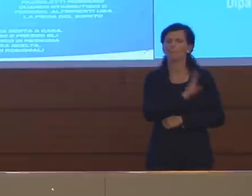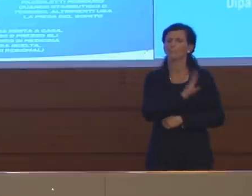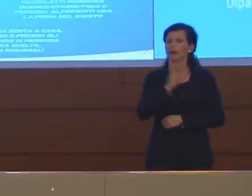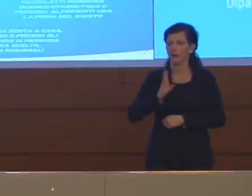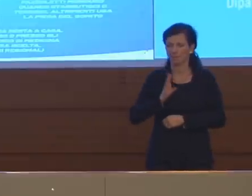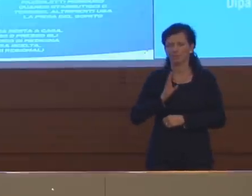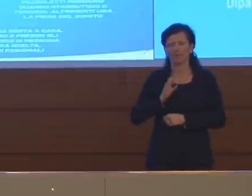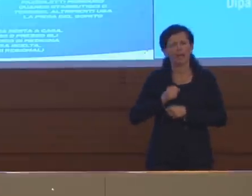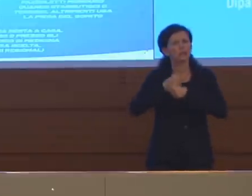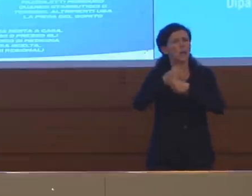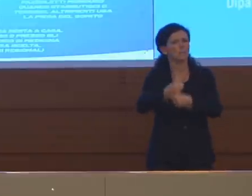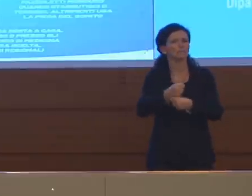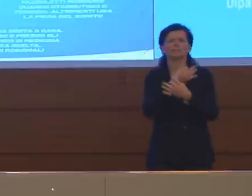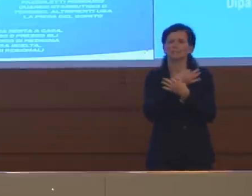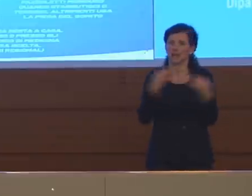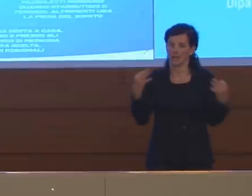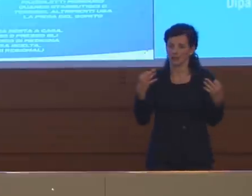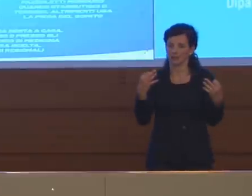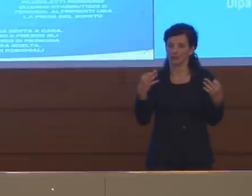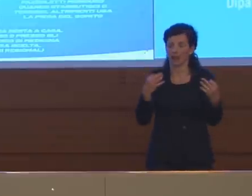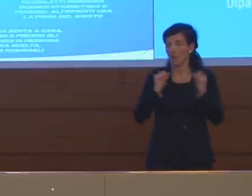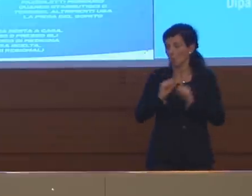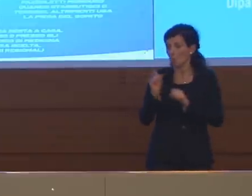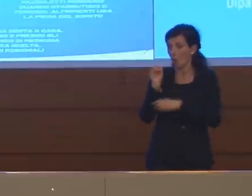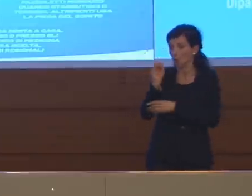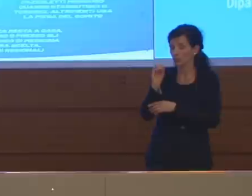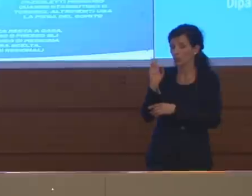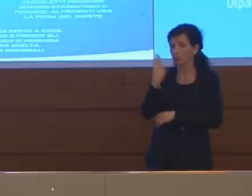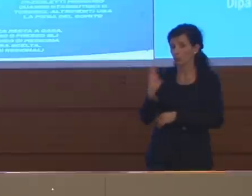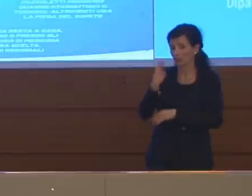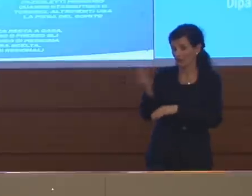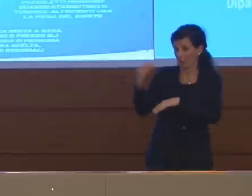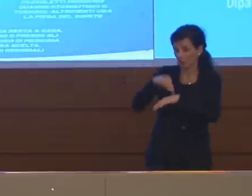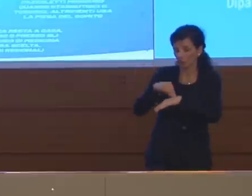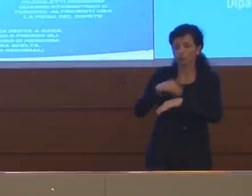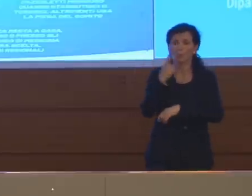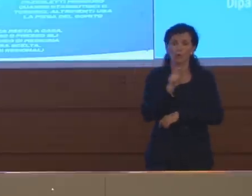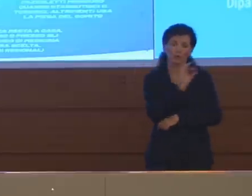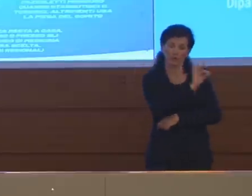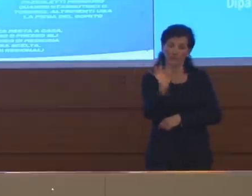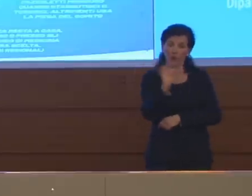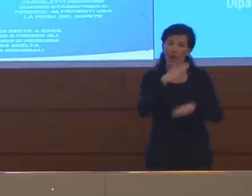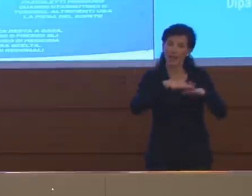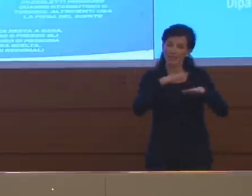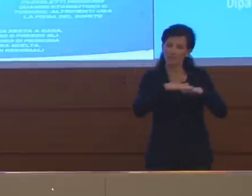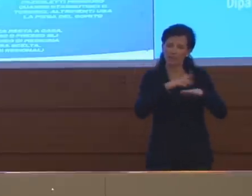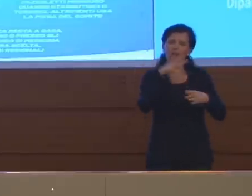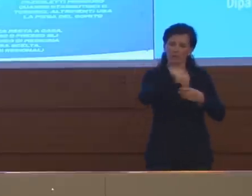integrare, tenuto conto delle competenze e delle conoscenze di chi fa parte del Comitato.